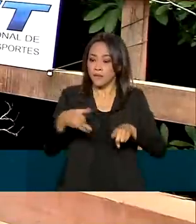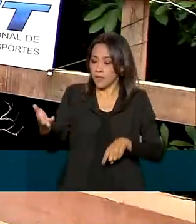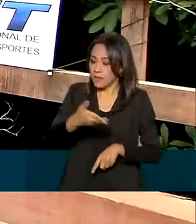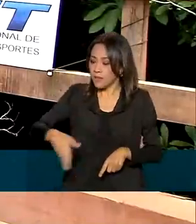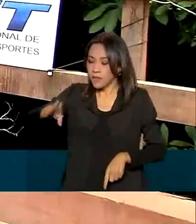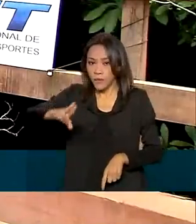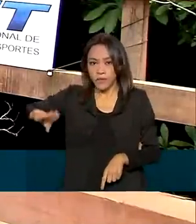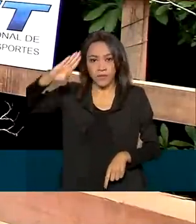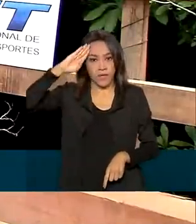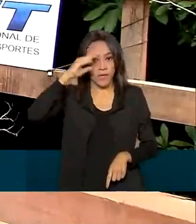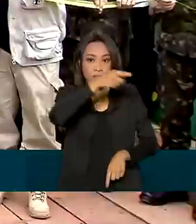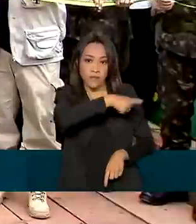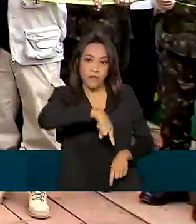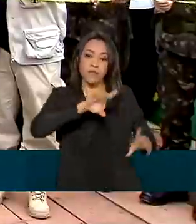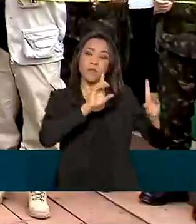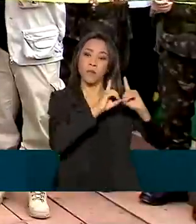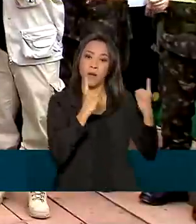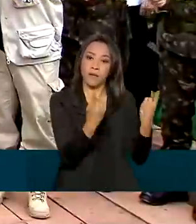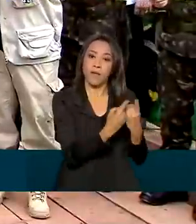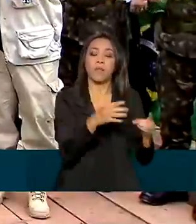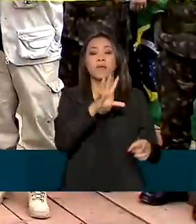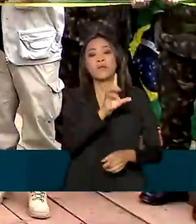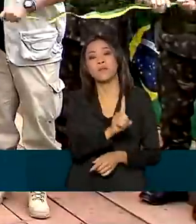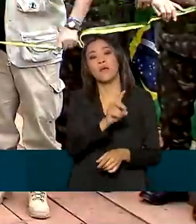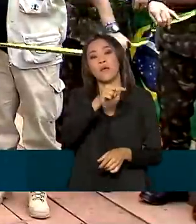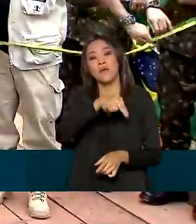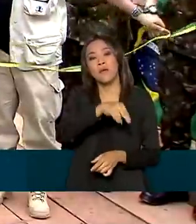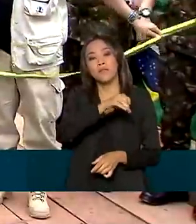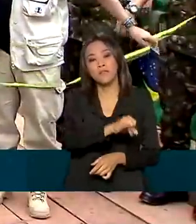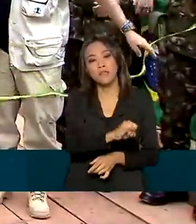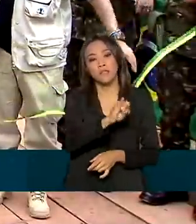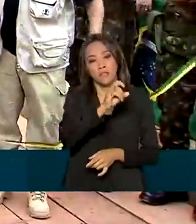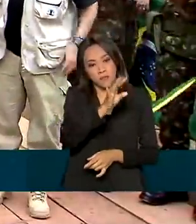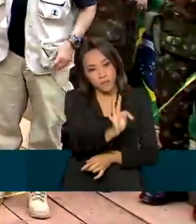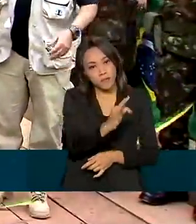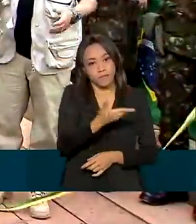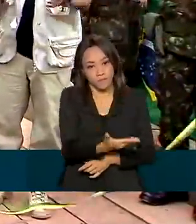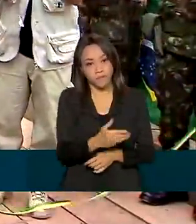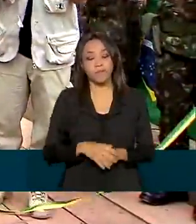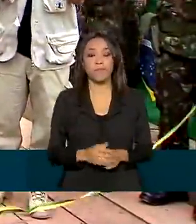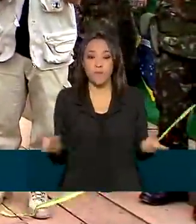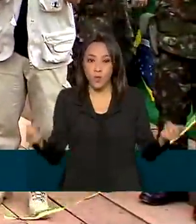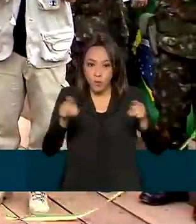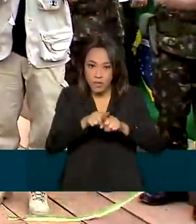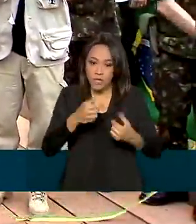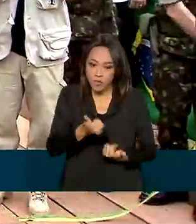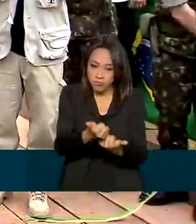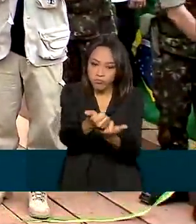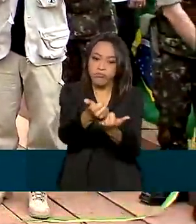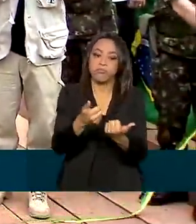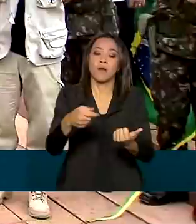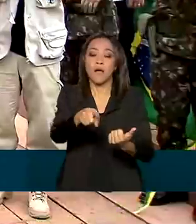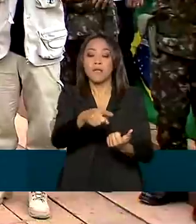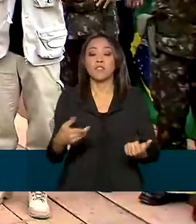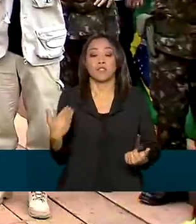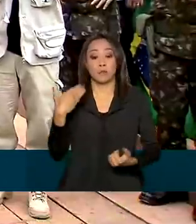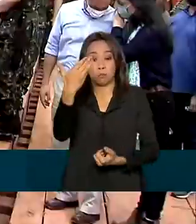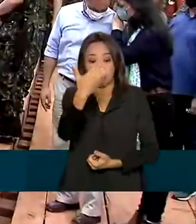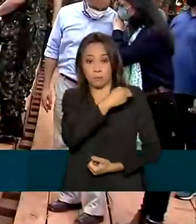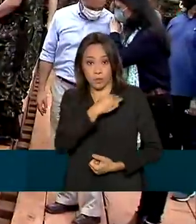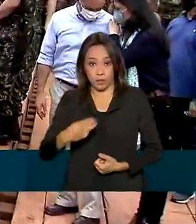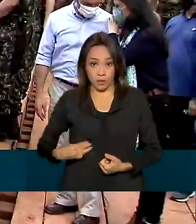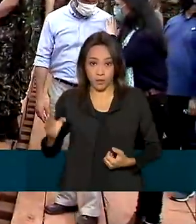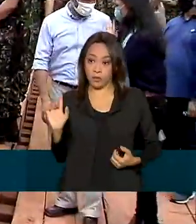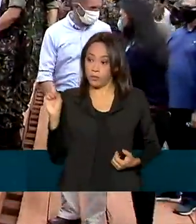Exército e o Departamento Nacional de Infraestrutura de Transportes do DENIT. Acompanhado de ministros de Estado, o